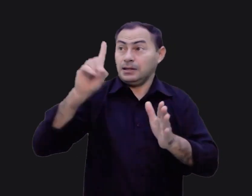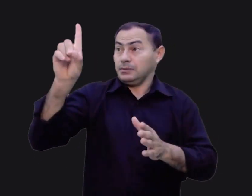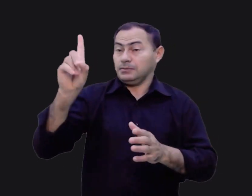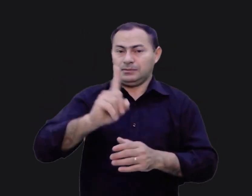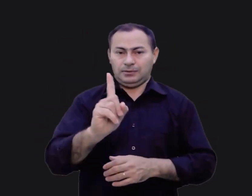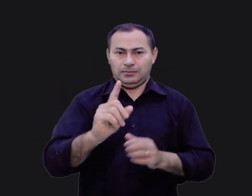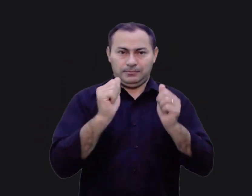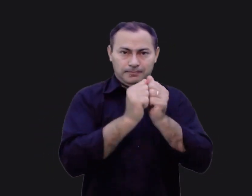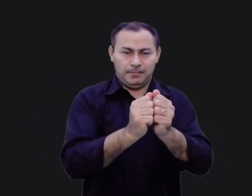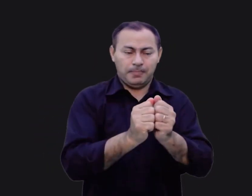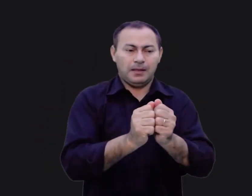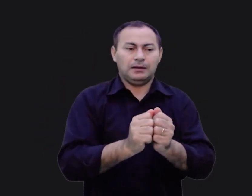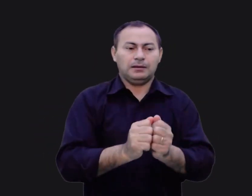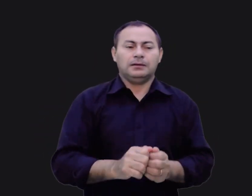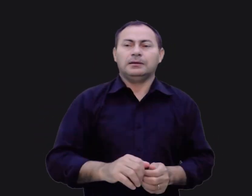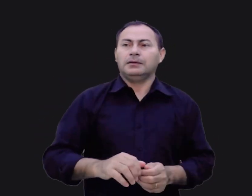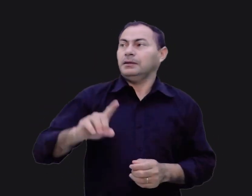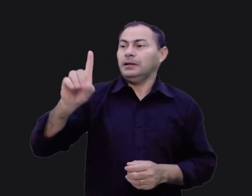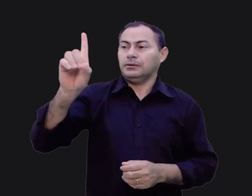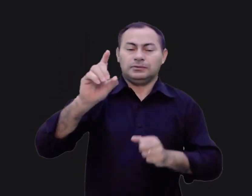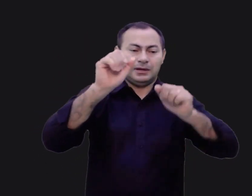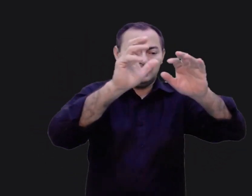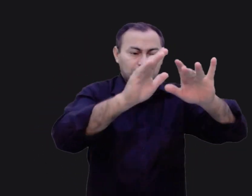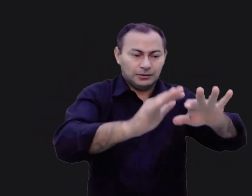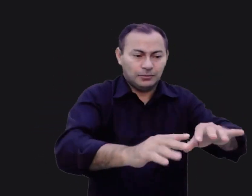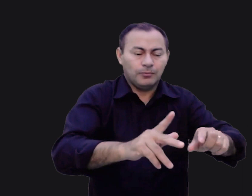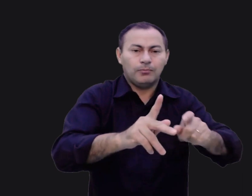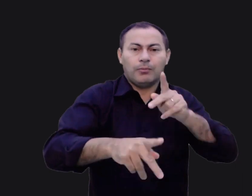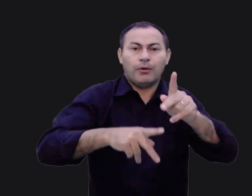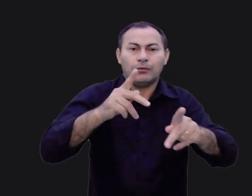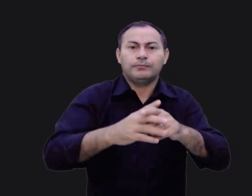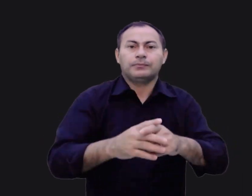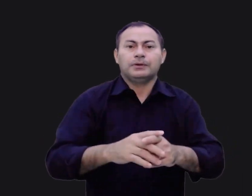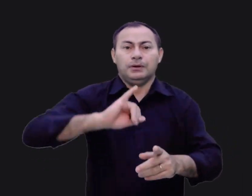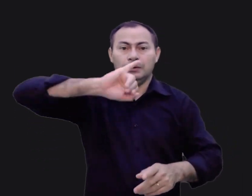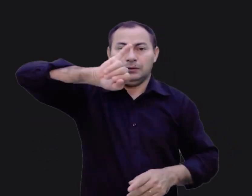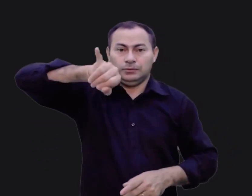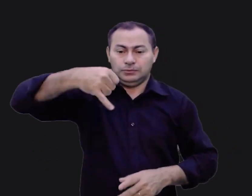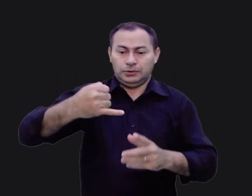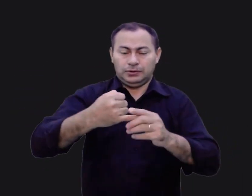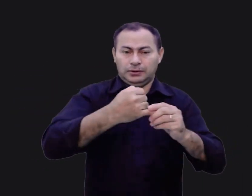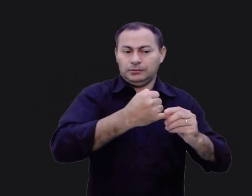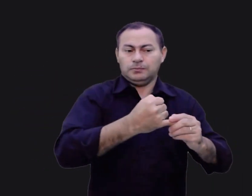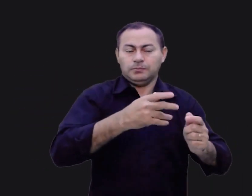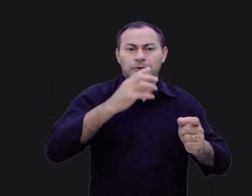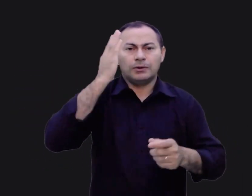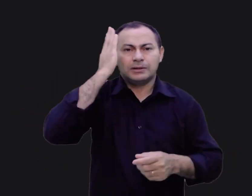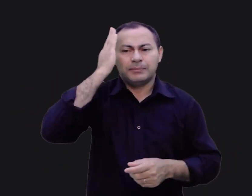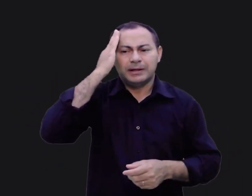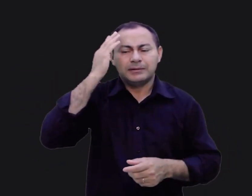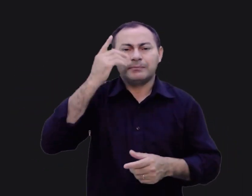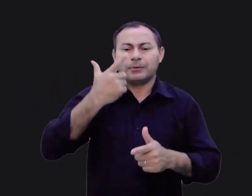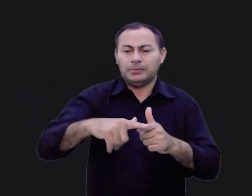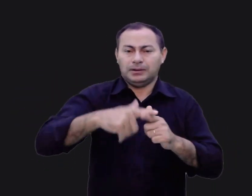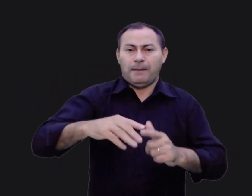eles. Deus não estava abençoando o povo. Então Josué soube que o problema não era militar. O problema era